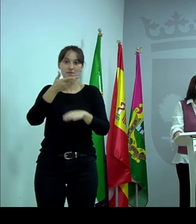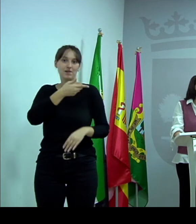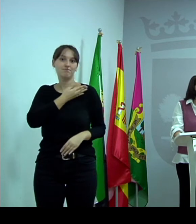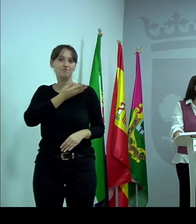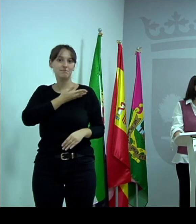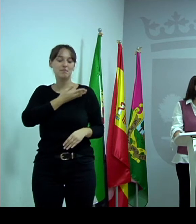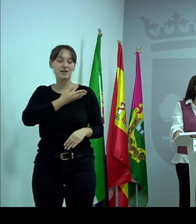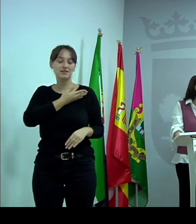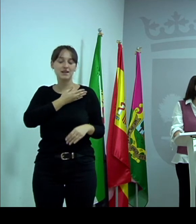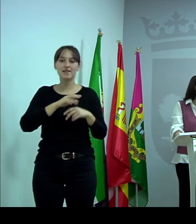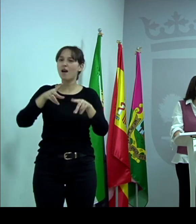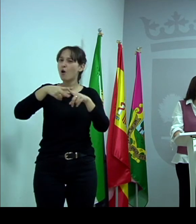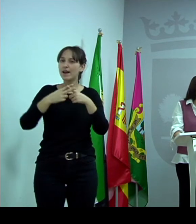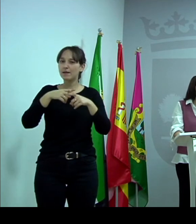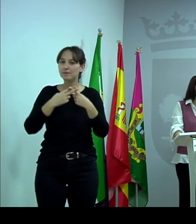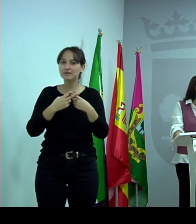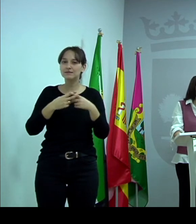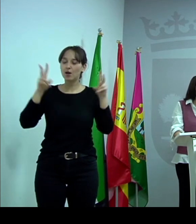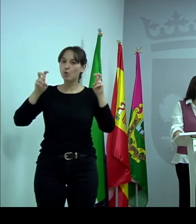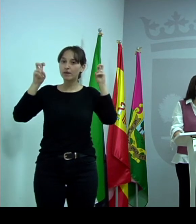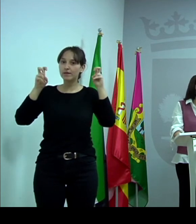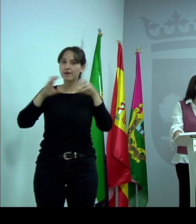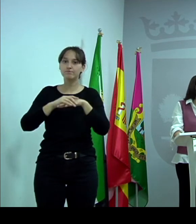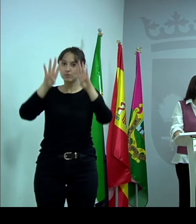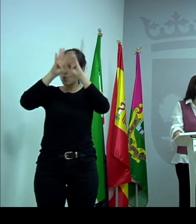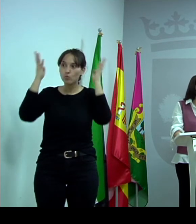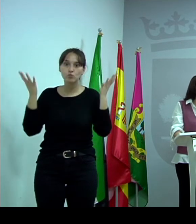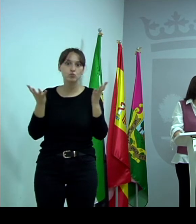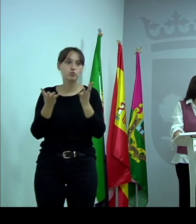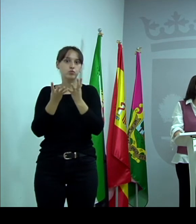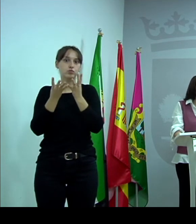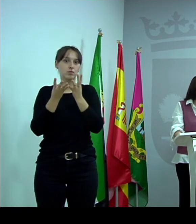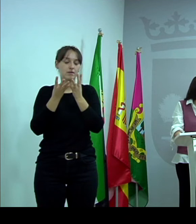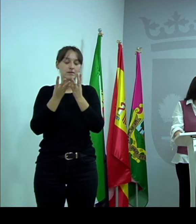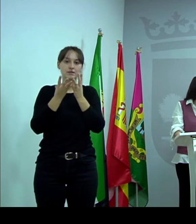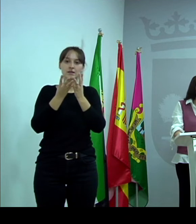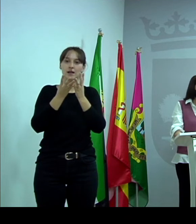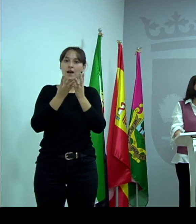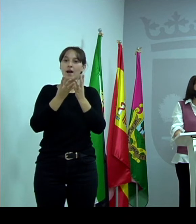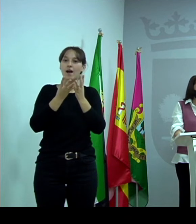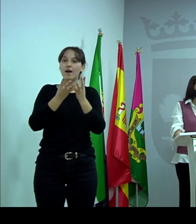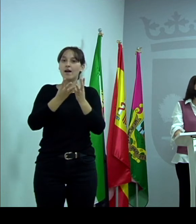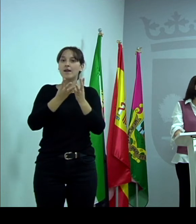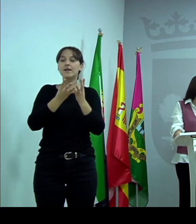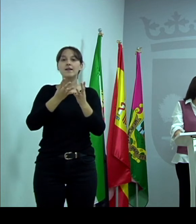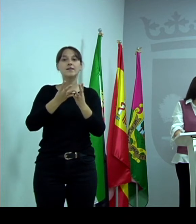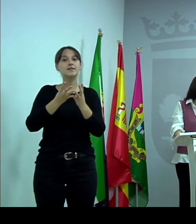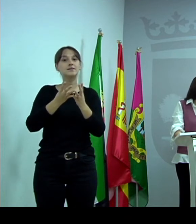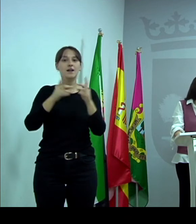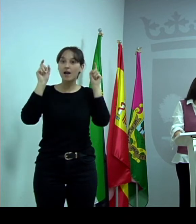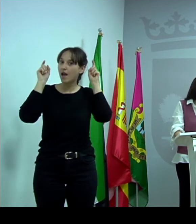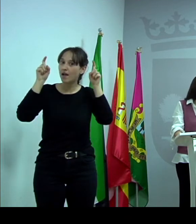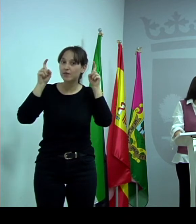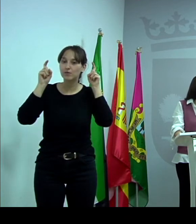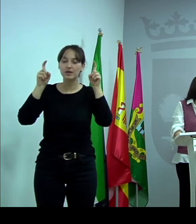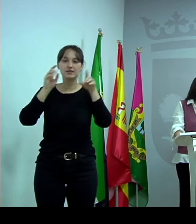herramienta contra la violencia de género. Es una plataforma educativa que va a servir para sensibilizar y visibilizar a toda la población, a toda